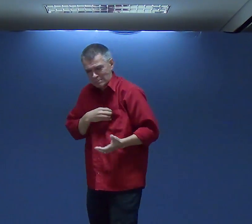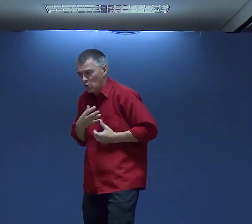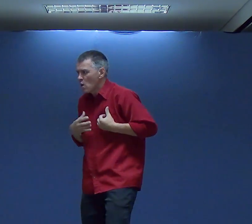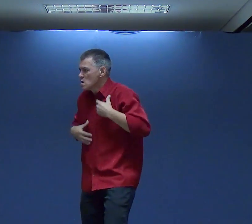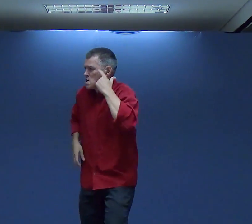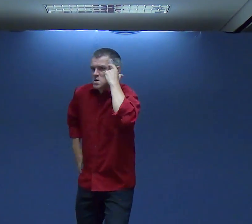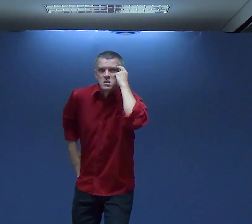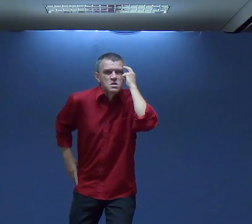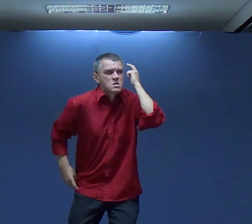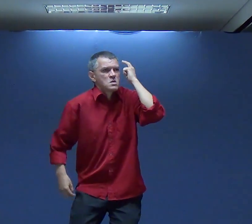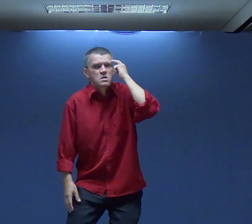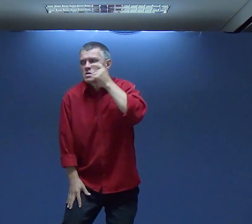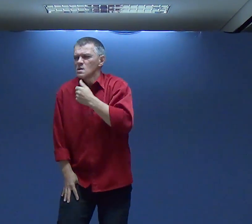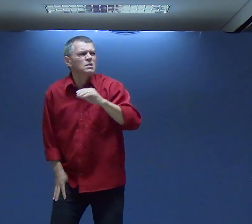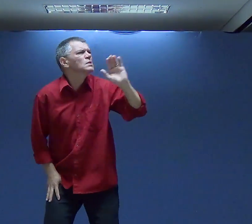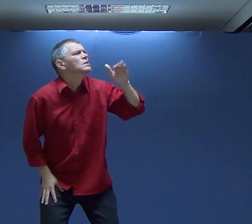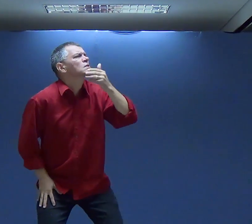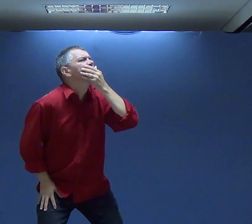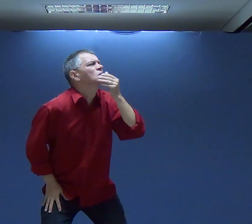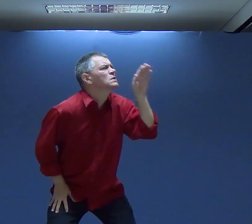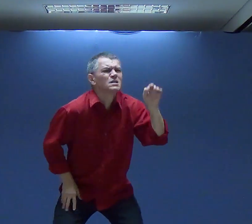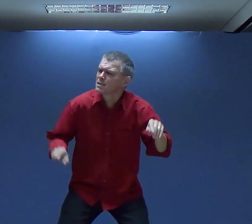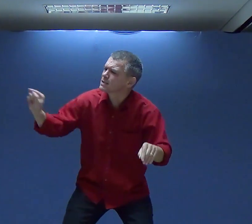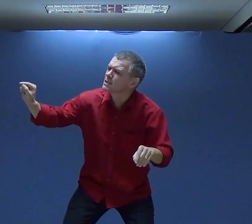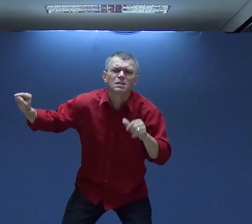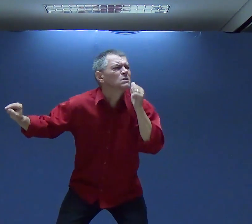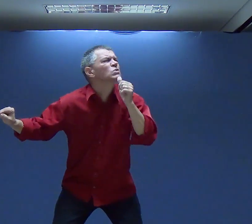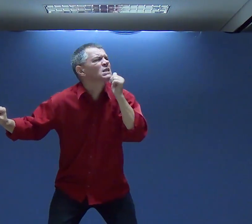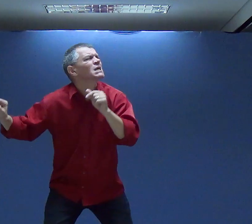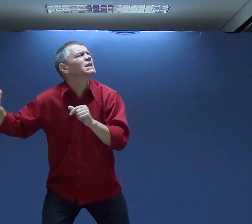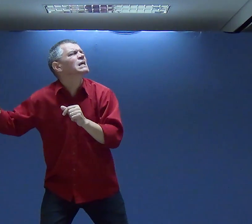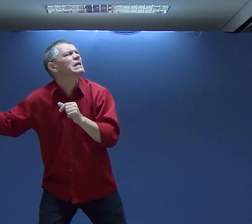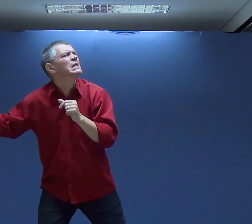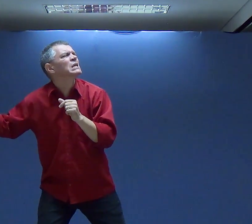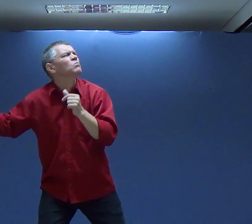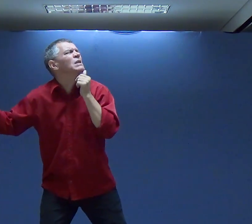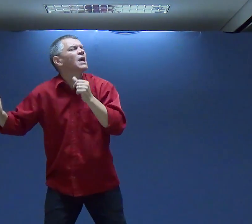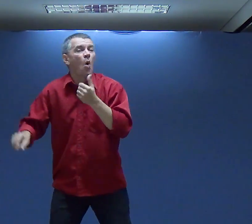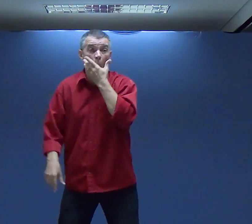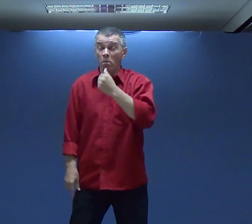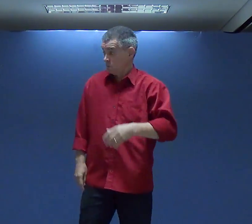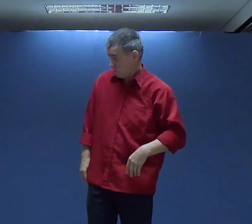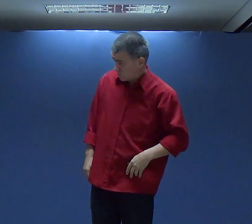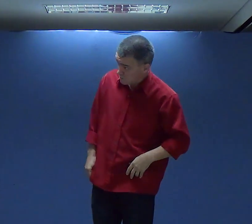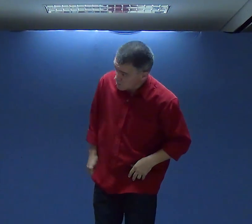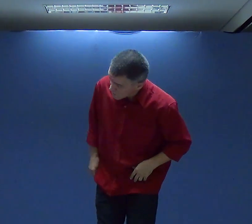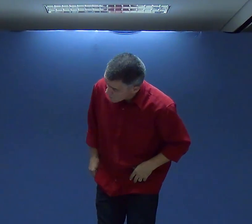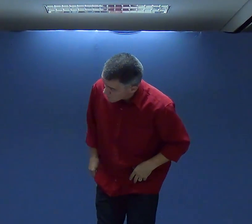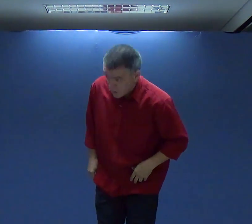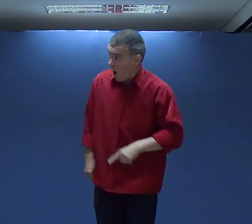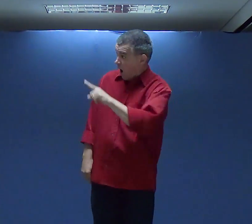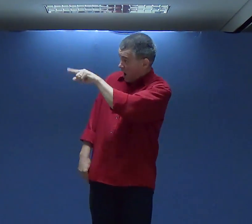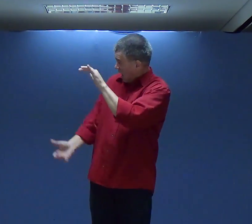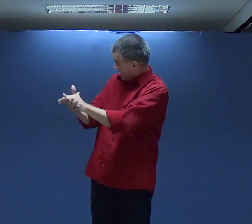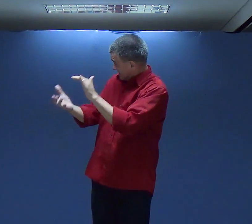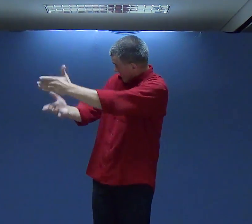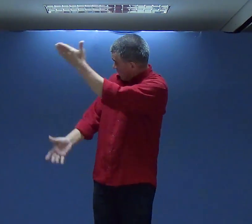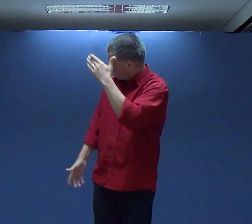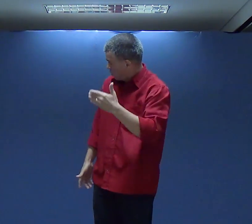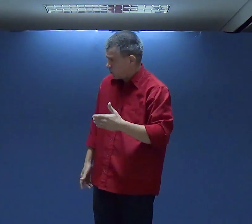Dele E ele criou Assim Um sentimento De necessidade Daquela mulher